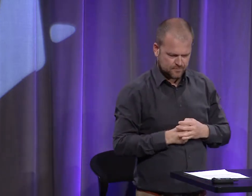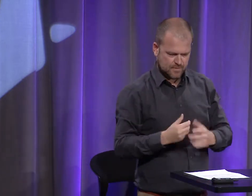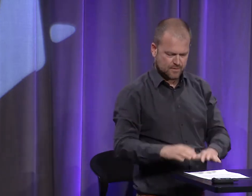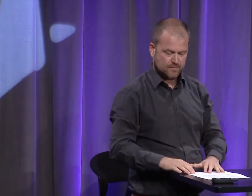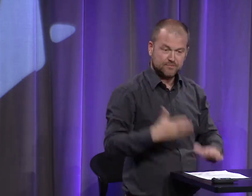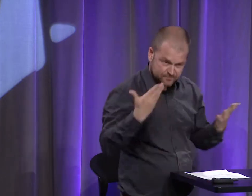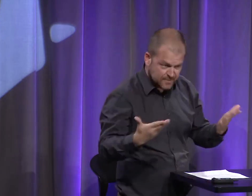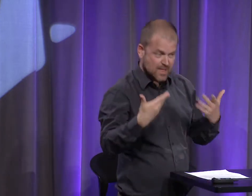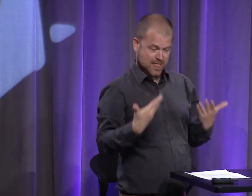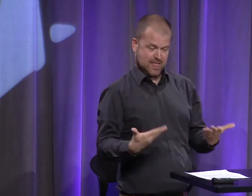la vie des sourds au Moyen-Âge.